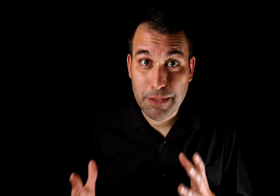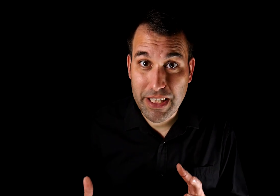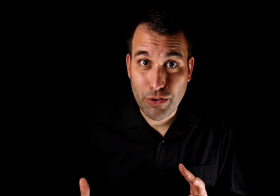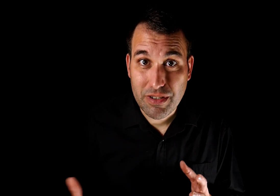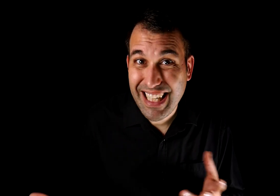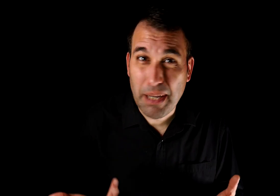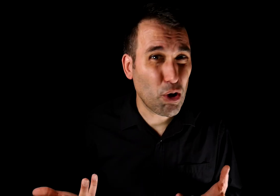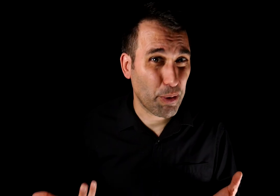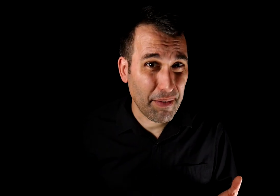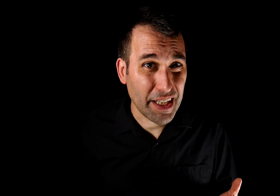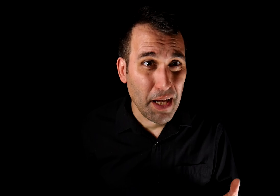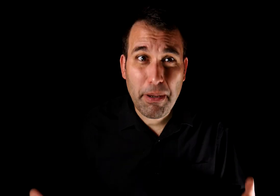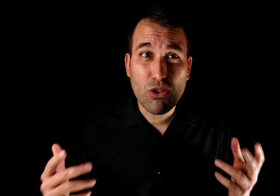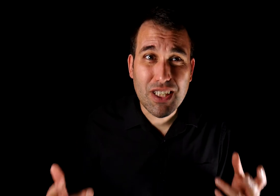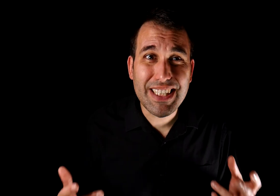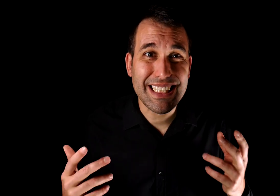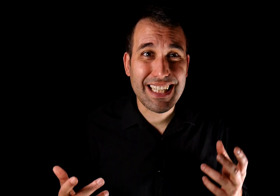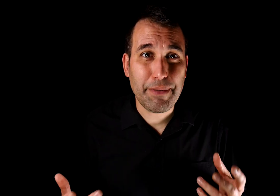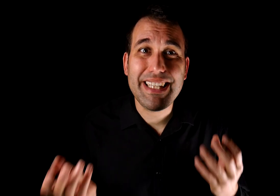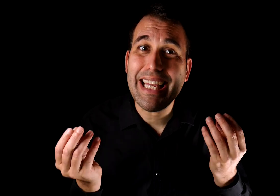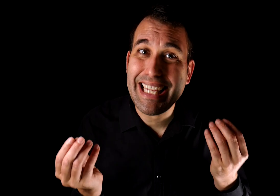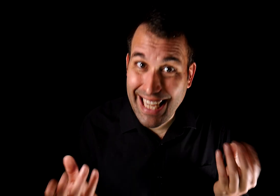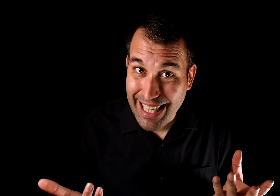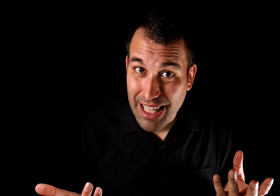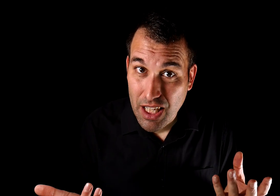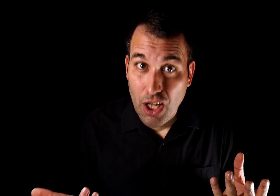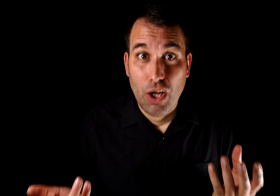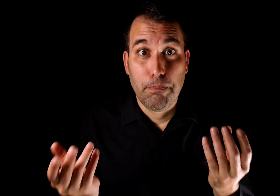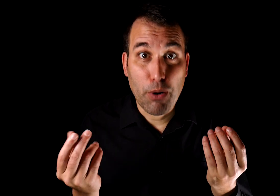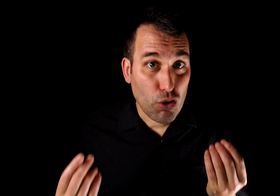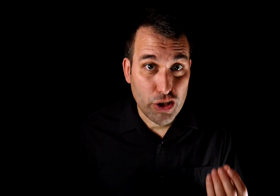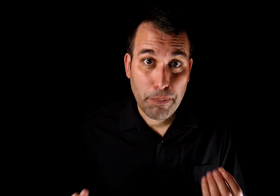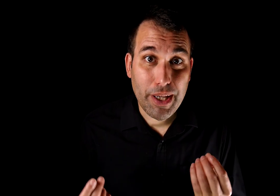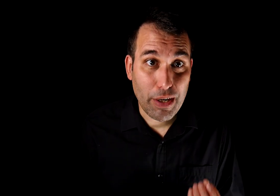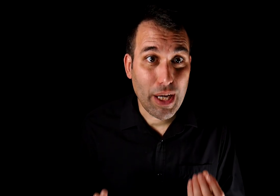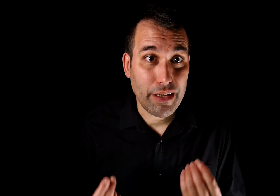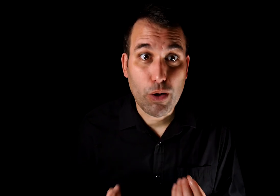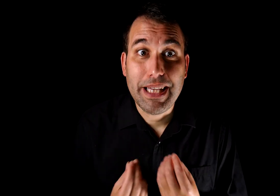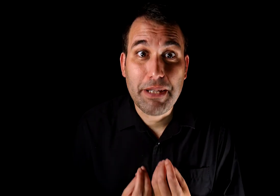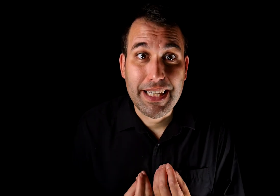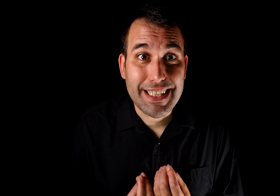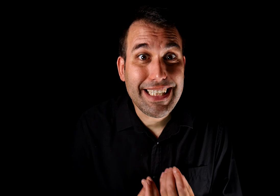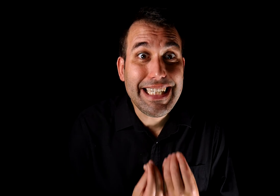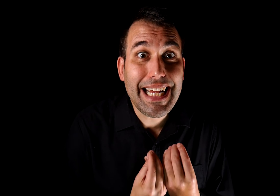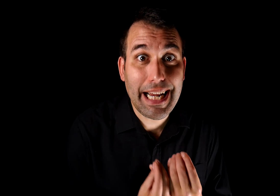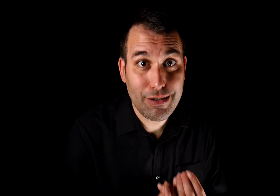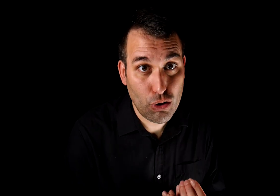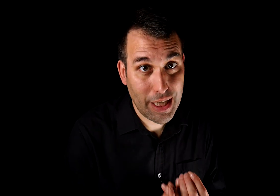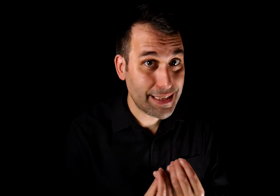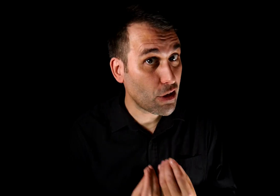respecto sería poco probable, pero no sabes exactamente qué. Por lo que no se puede evaluar de forma independiente si tiene razón al estar